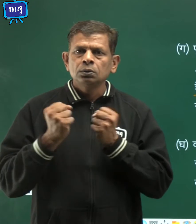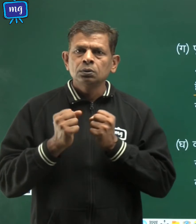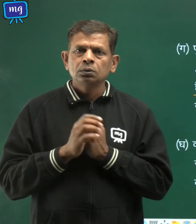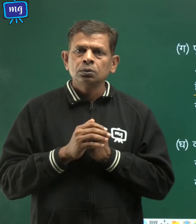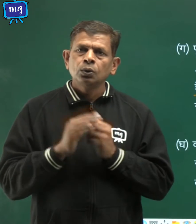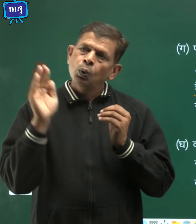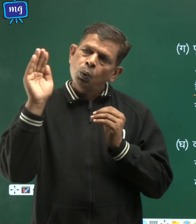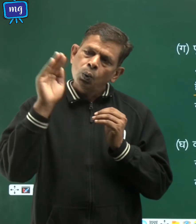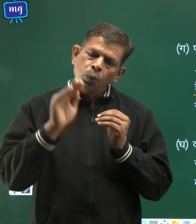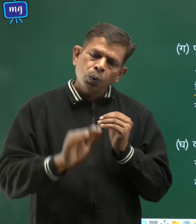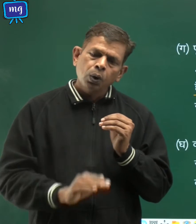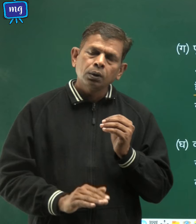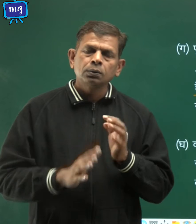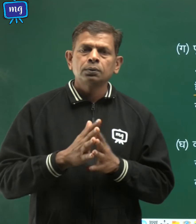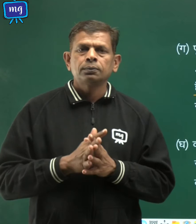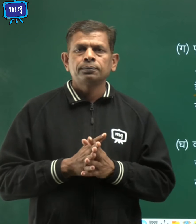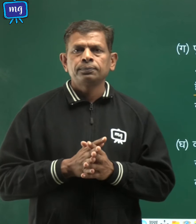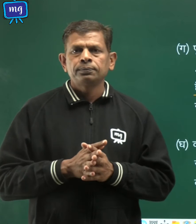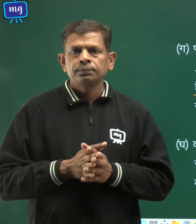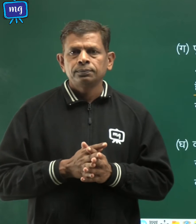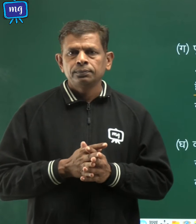नीचे आती है